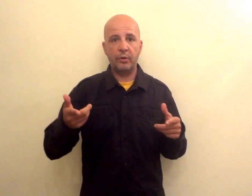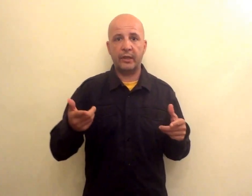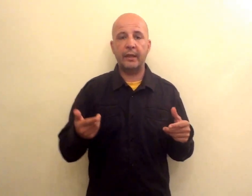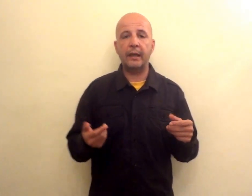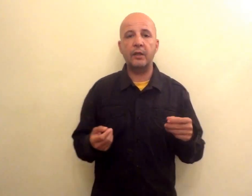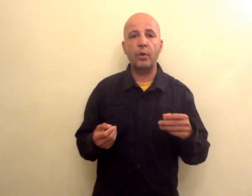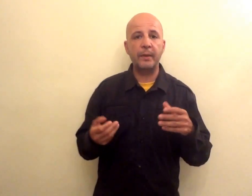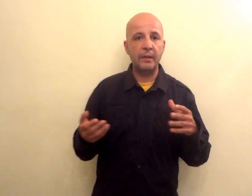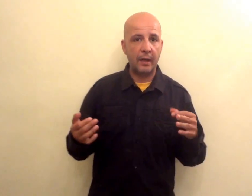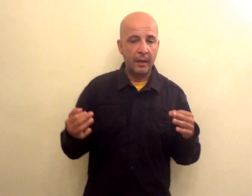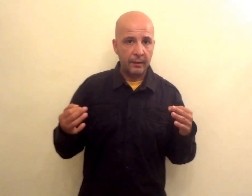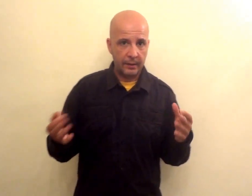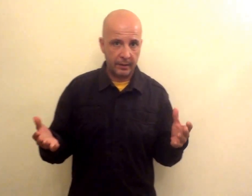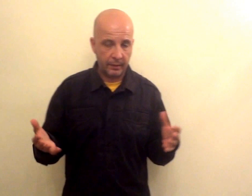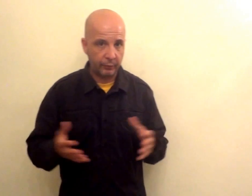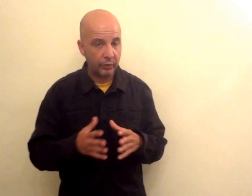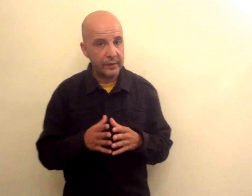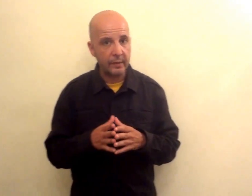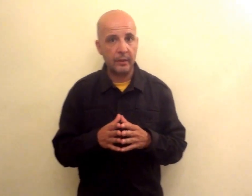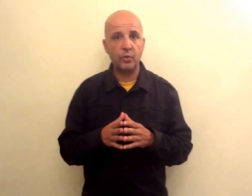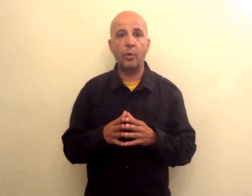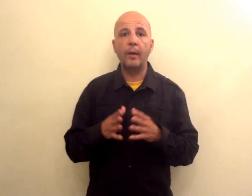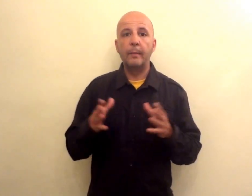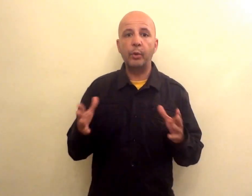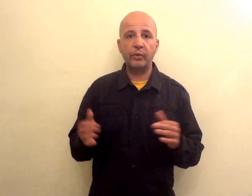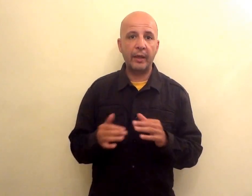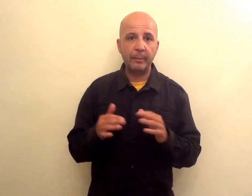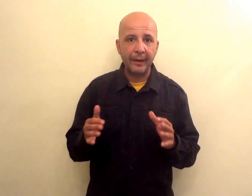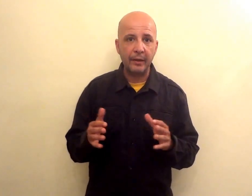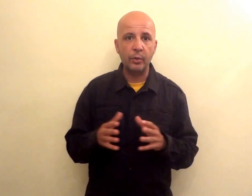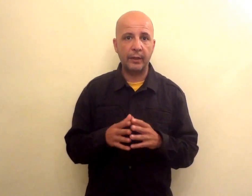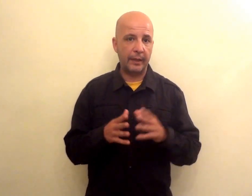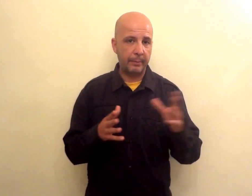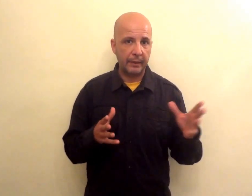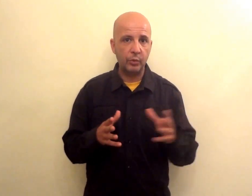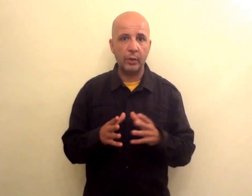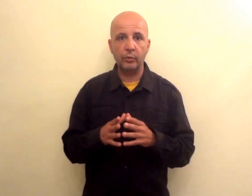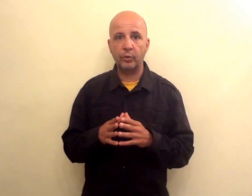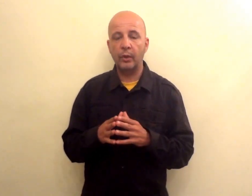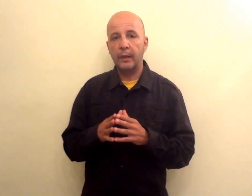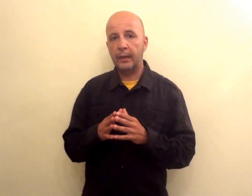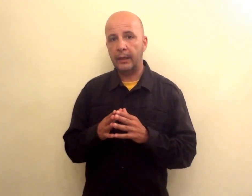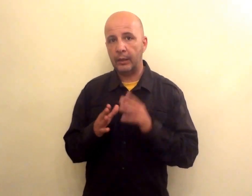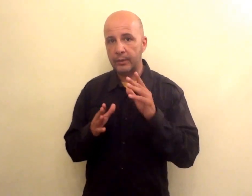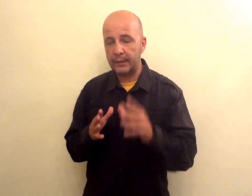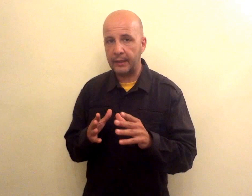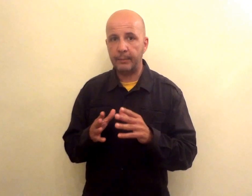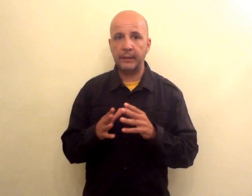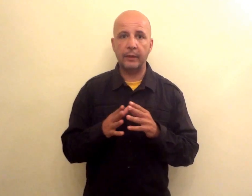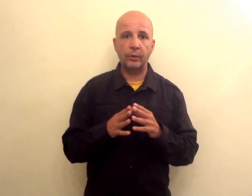schierare la sua petina fortissima, il suo portiere para-rigori che ne ha parati due contro la Costa Rica mandando